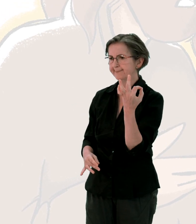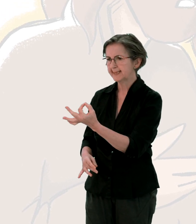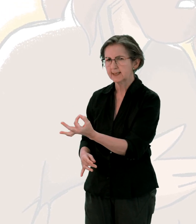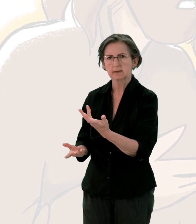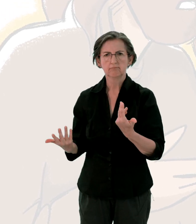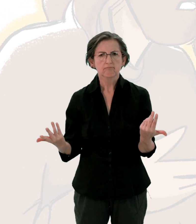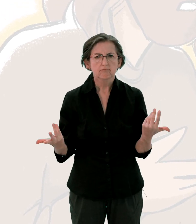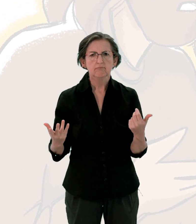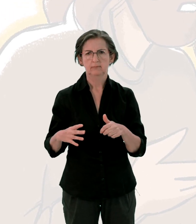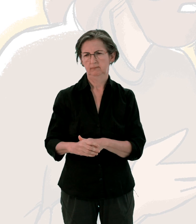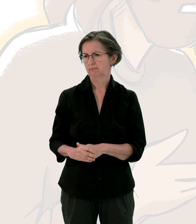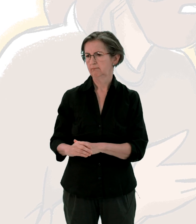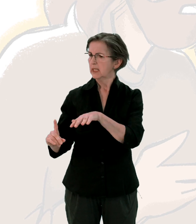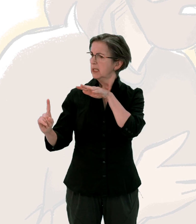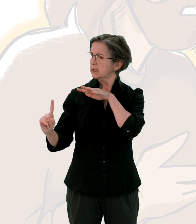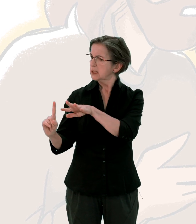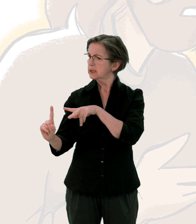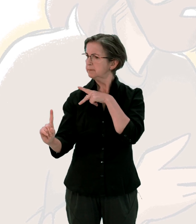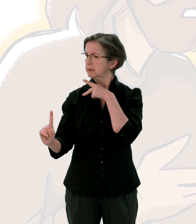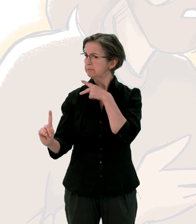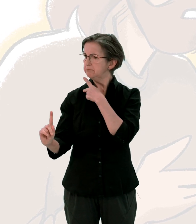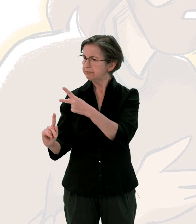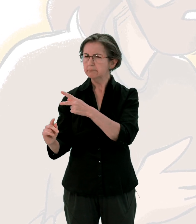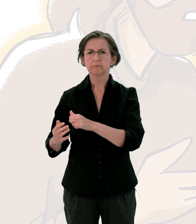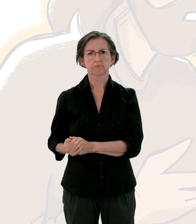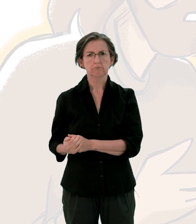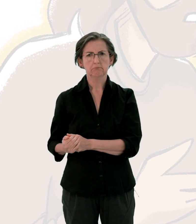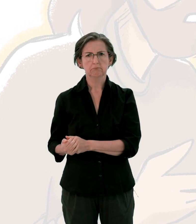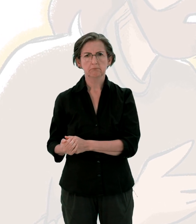Tes disciples ne vivent pas selon la tradition des ancêtres.